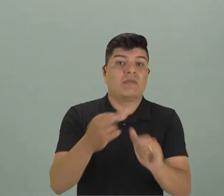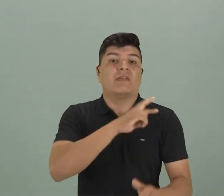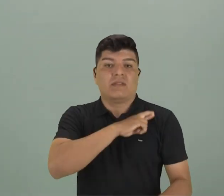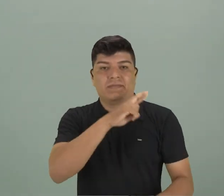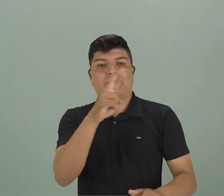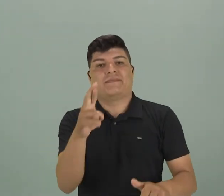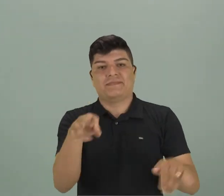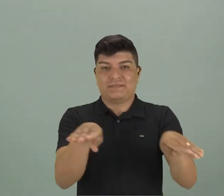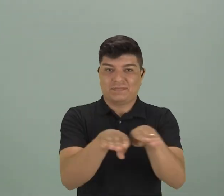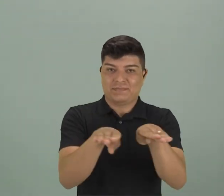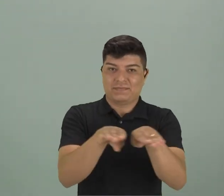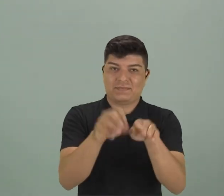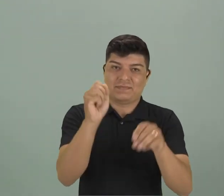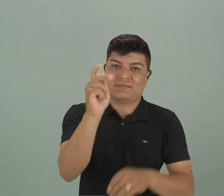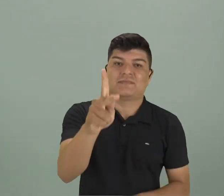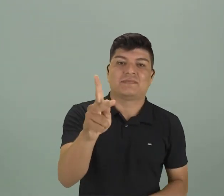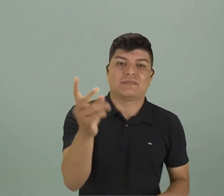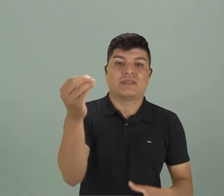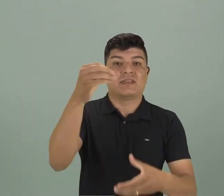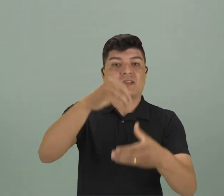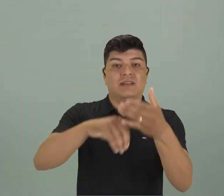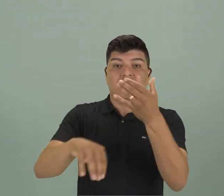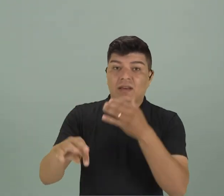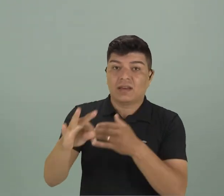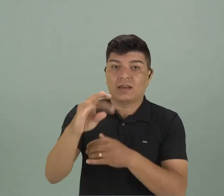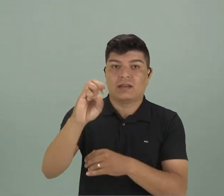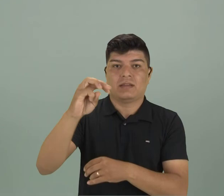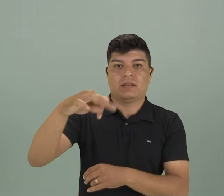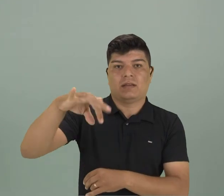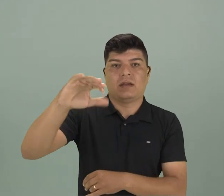también, ok? Dentro de la temática,